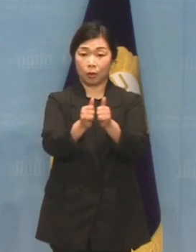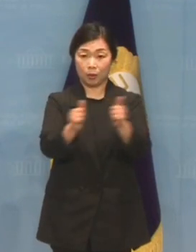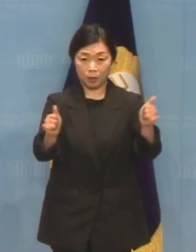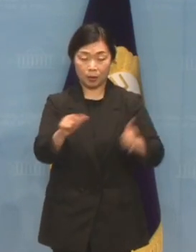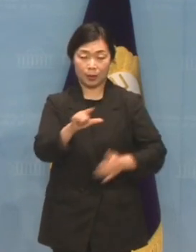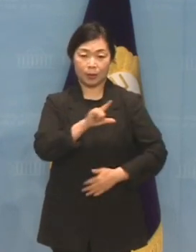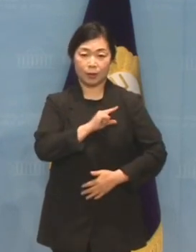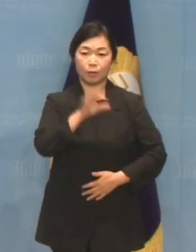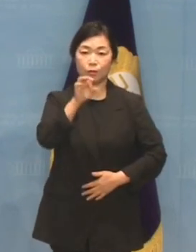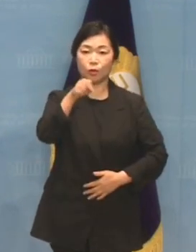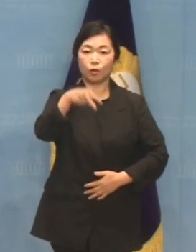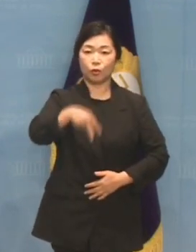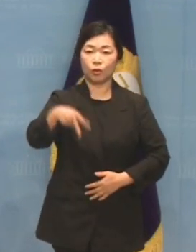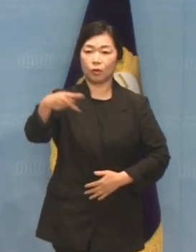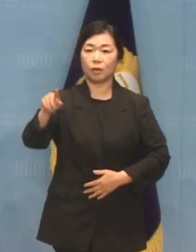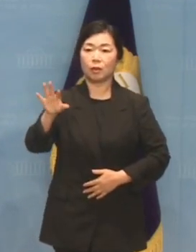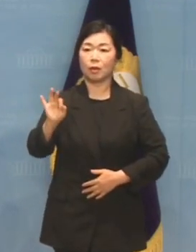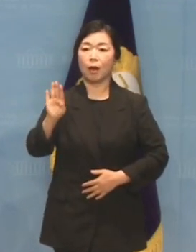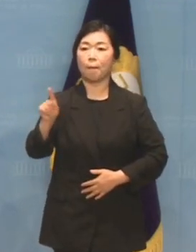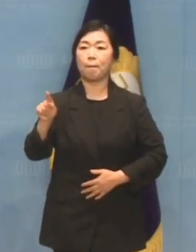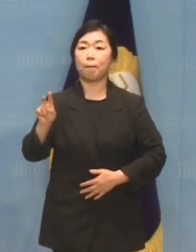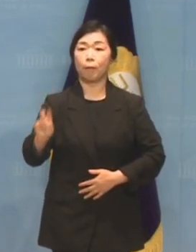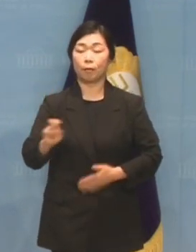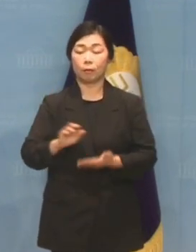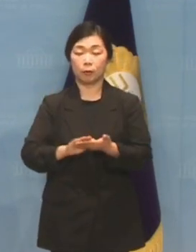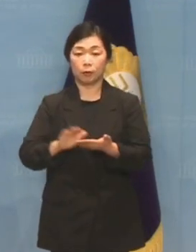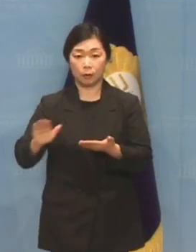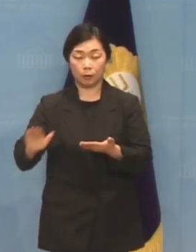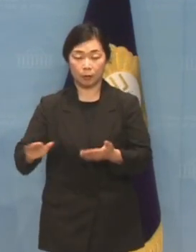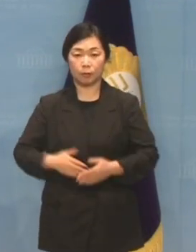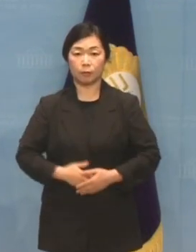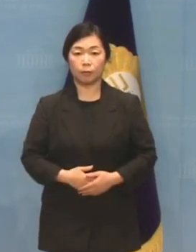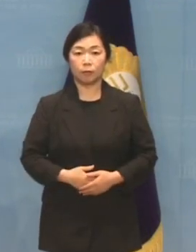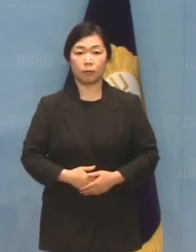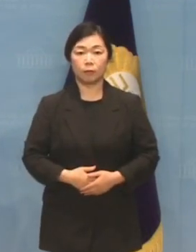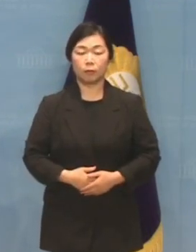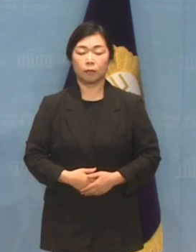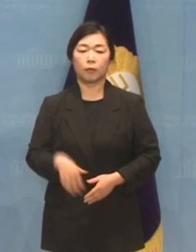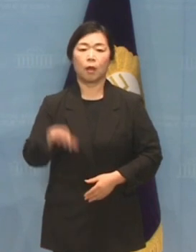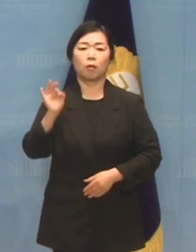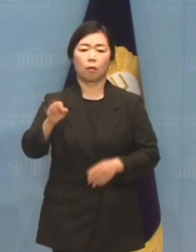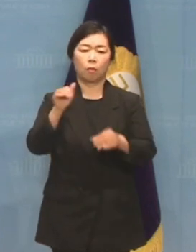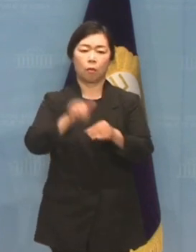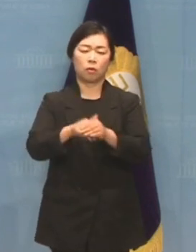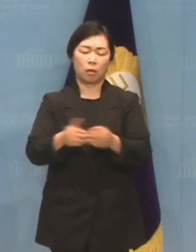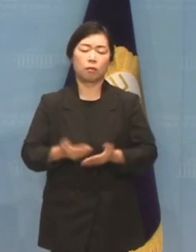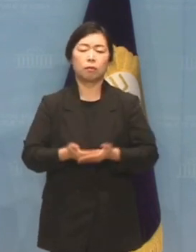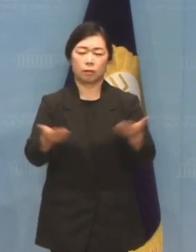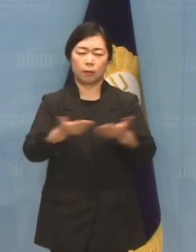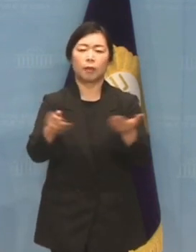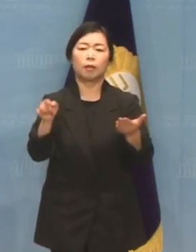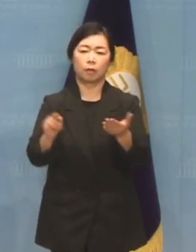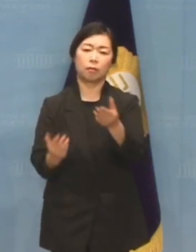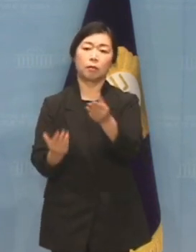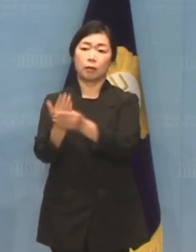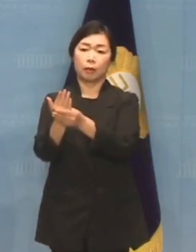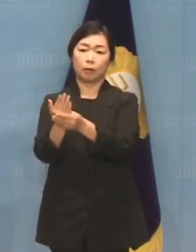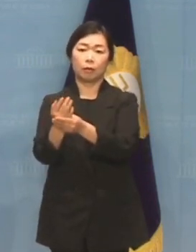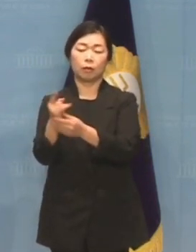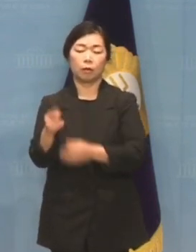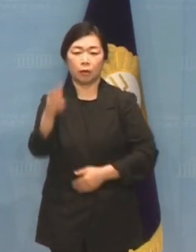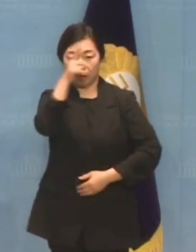유상범 의원입니다. 오전 논평 시작하겠습니다. 전당대회의 진실규명을 위한 수사기관 의뢰가